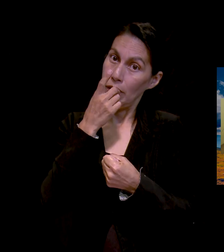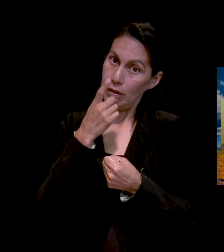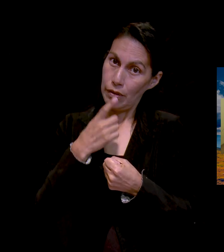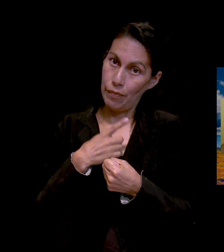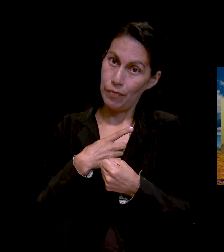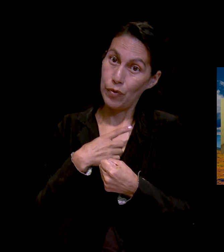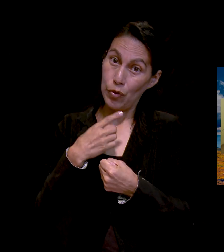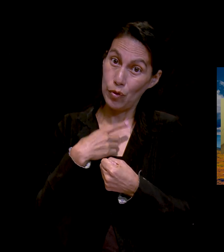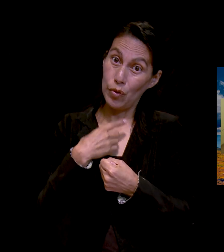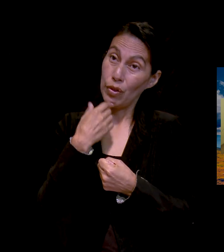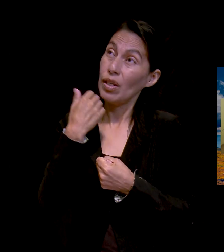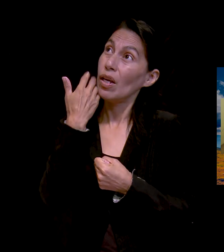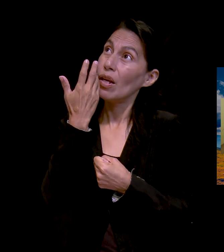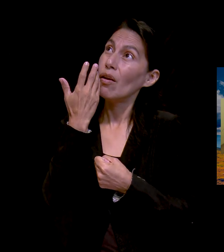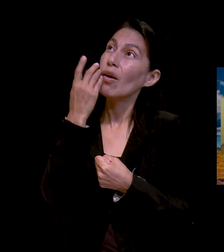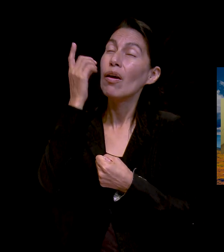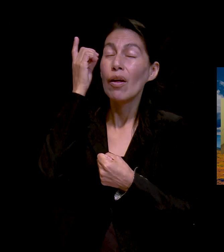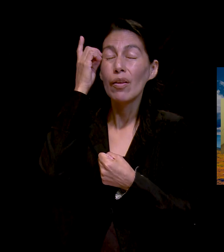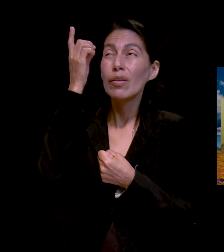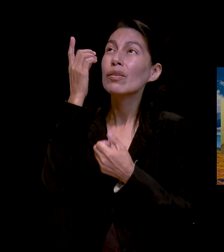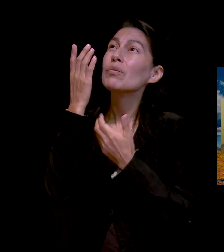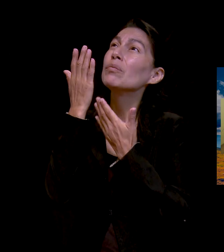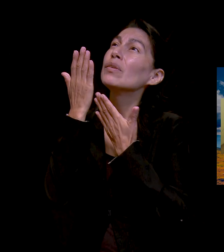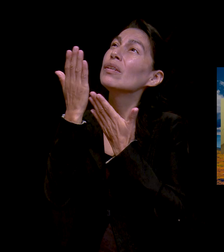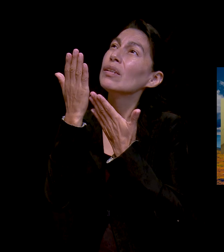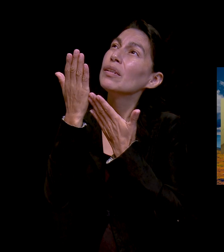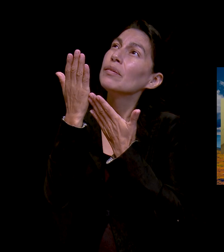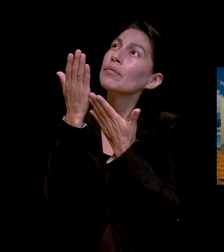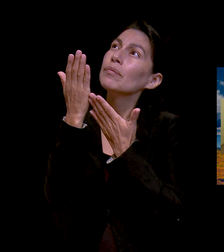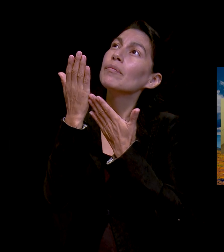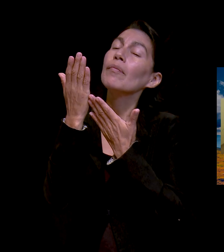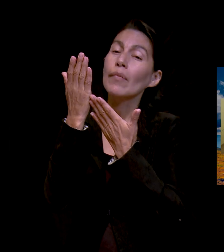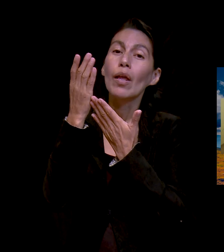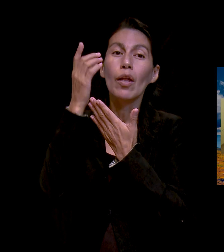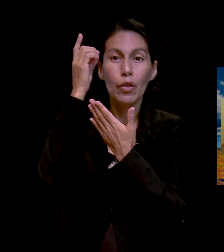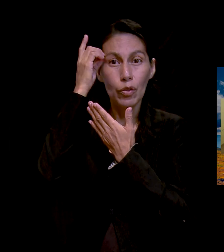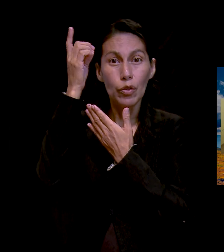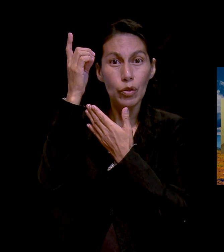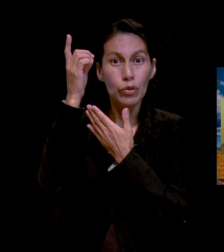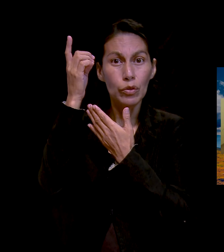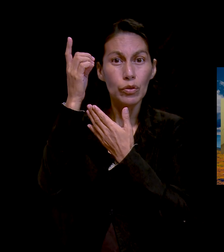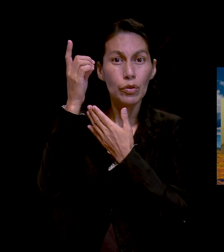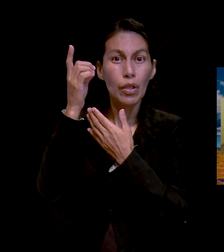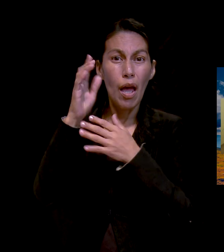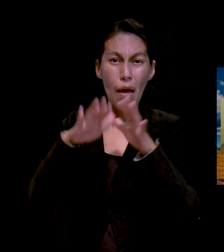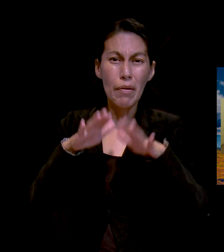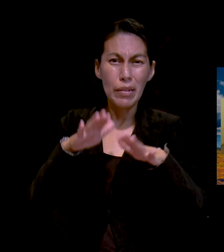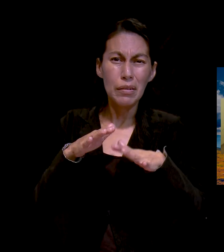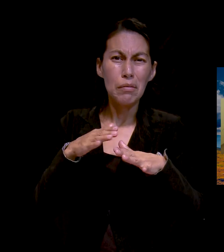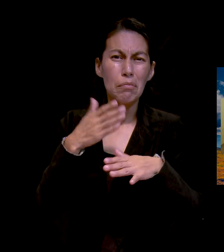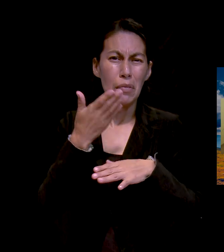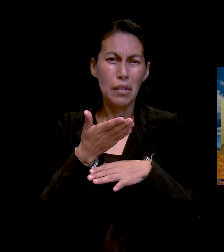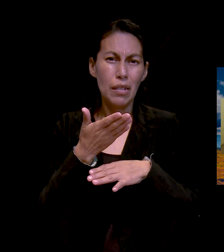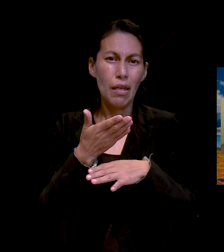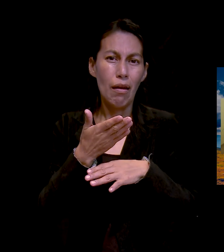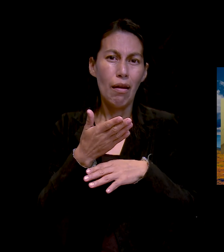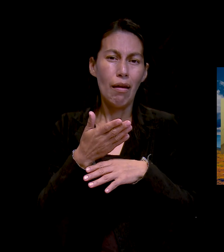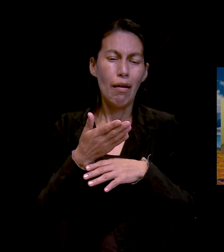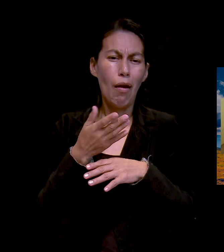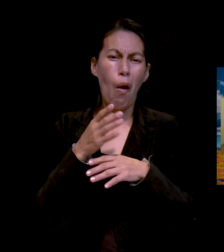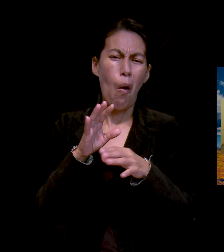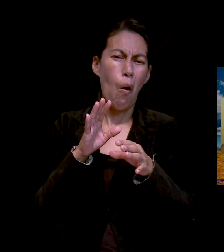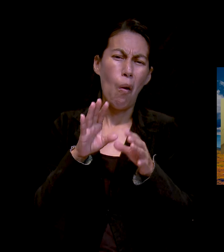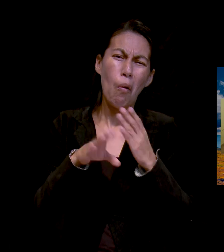las cosas que ella pedía, pastor, cosas que tú puedes decir, son cosas insignificantes. Y Dios, ay, ¿qué se va a estar ocupando de eso?